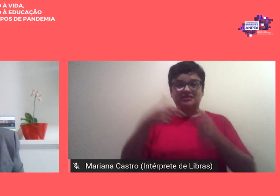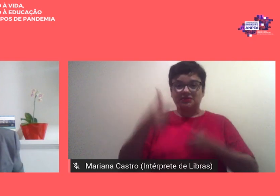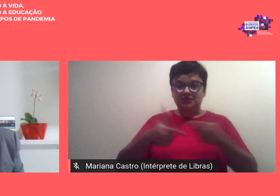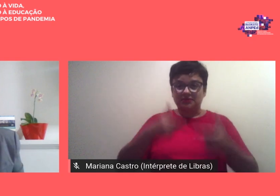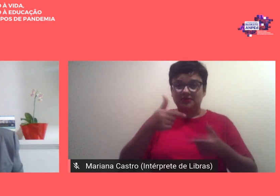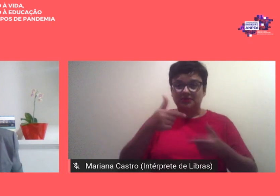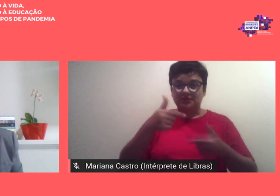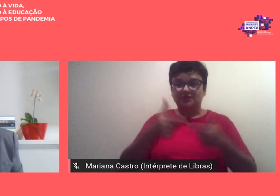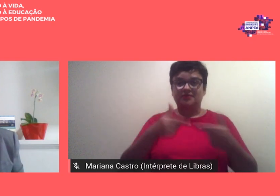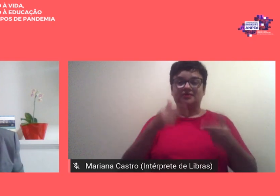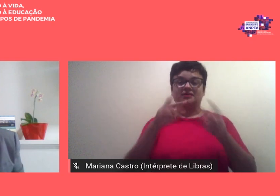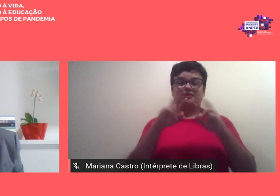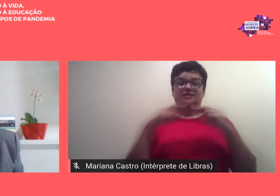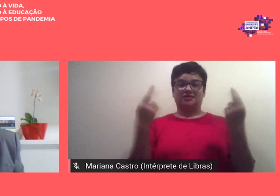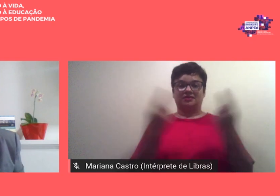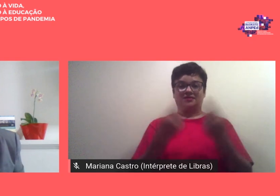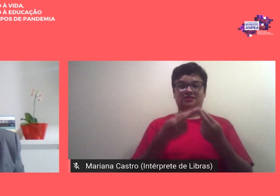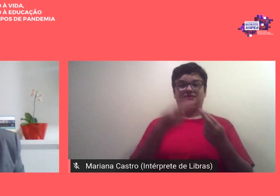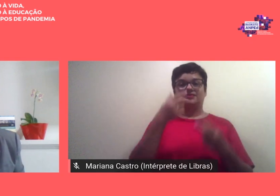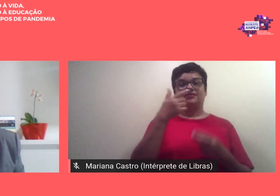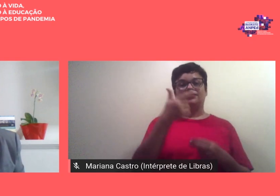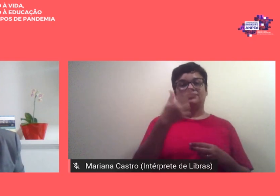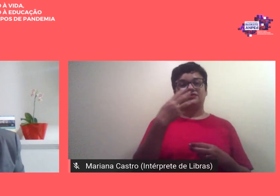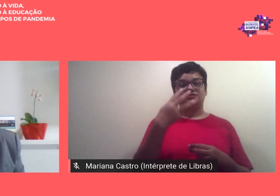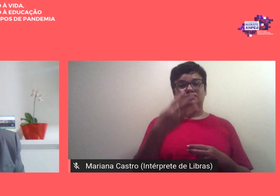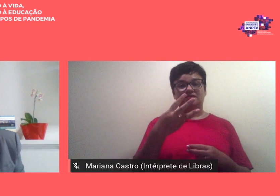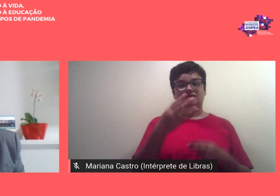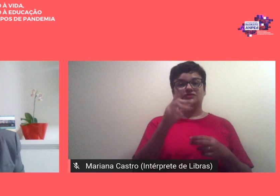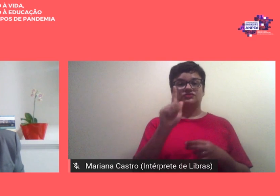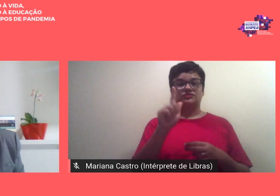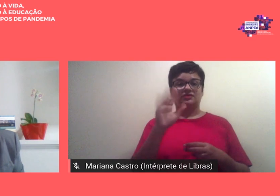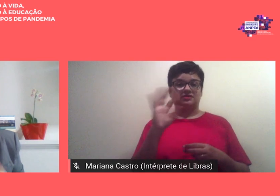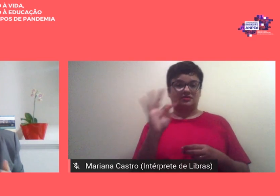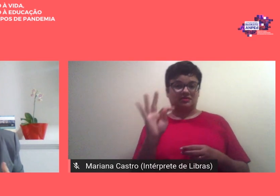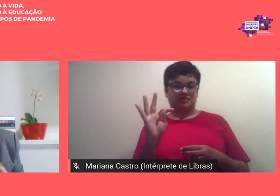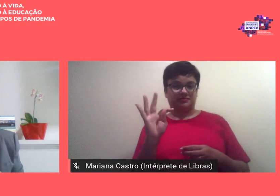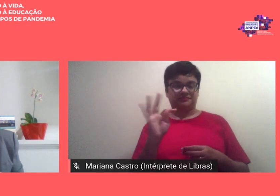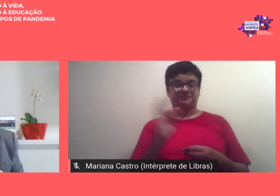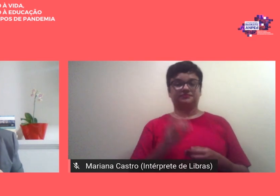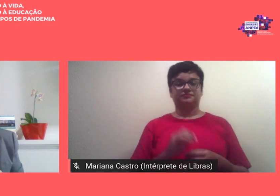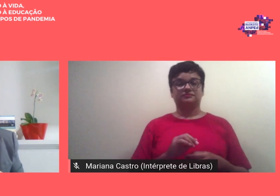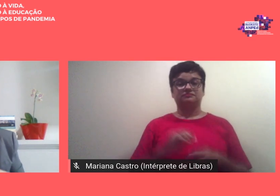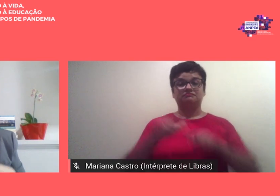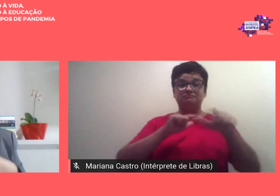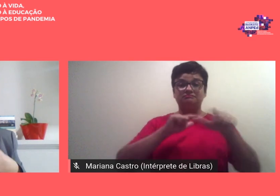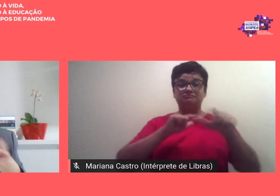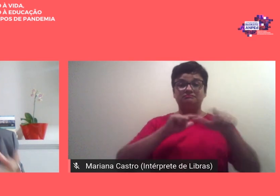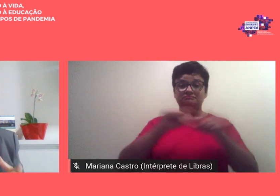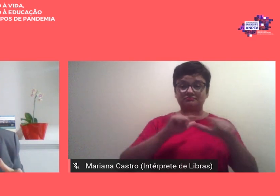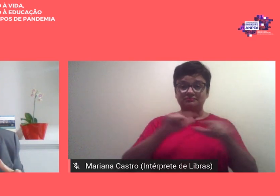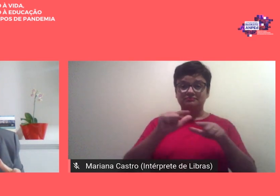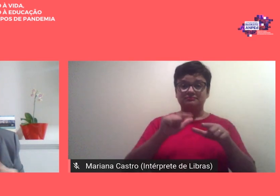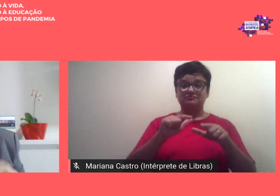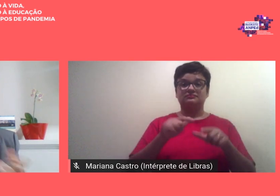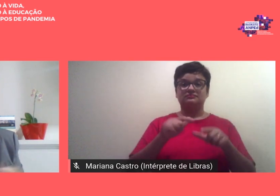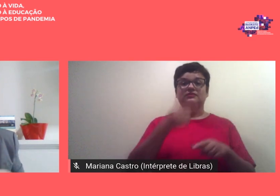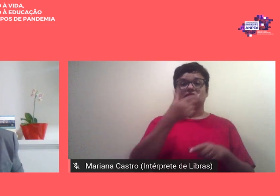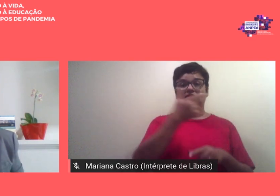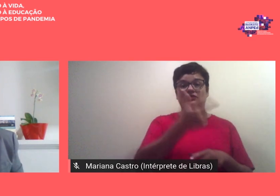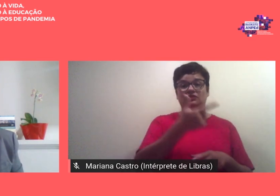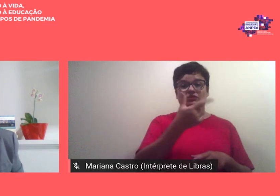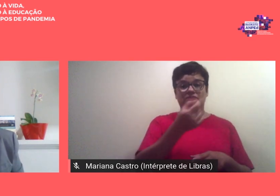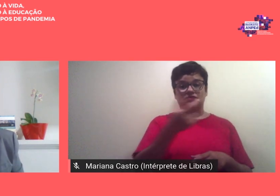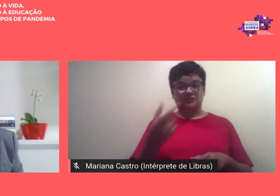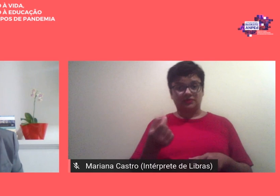a reunião 23 GTs mas funcionou em 2020 de um